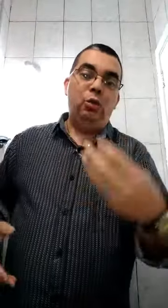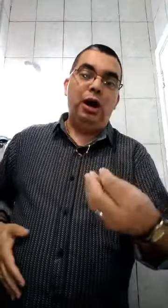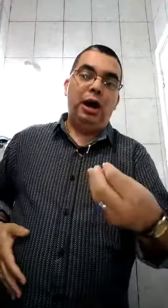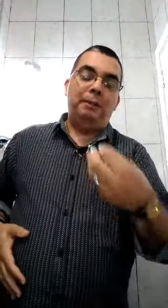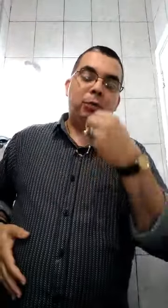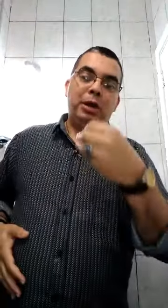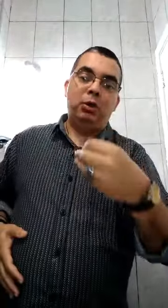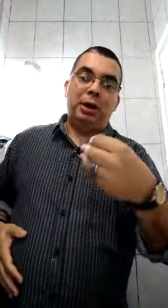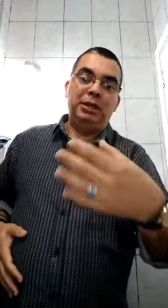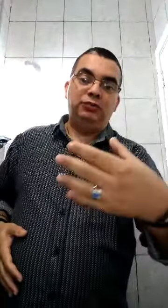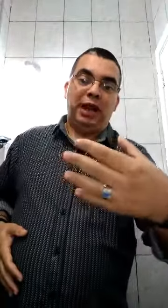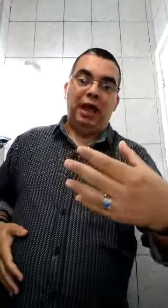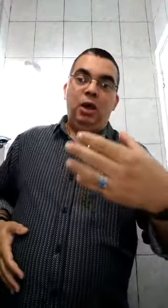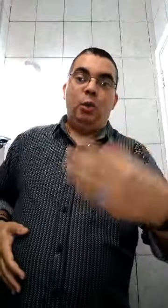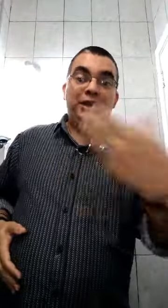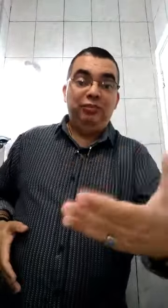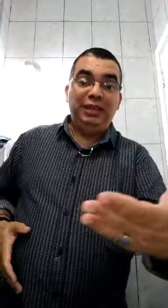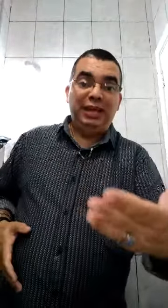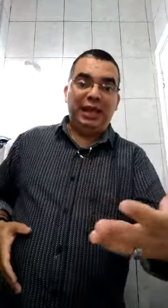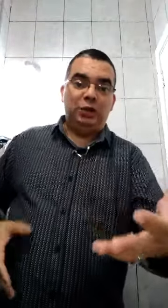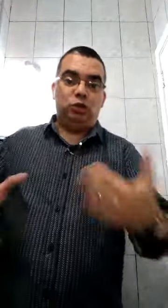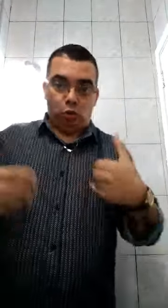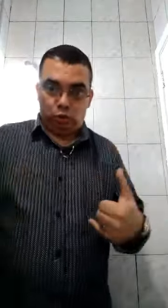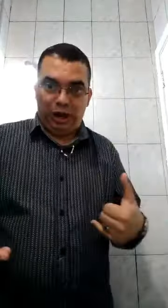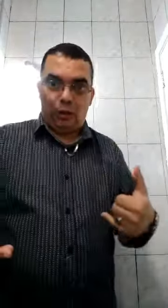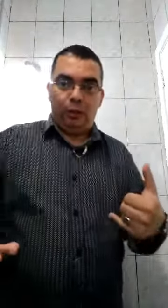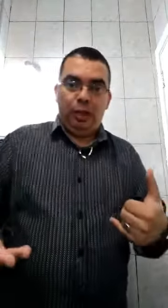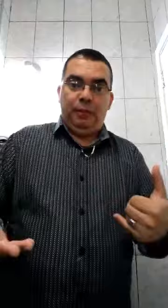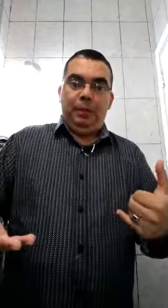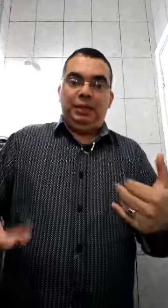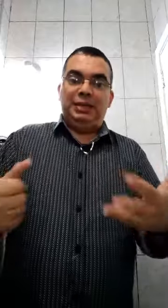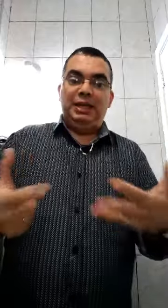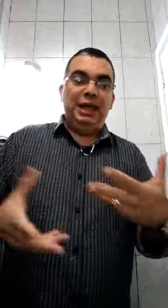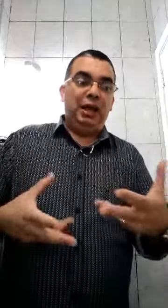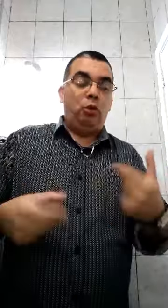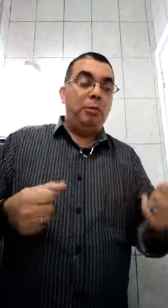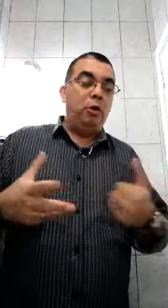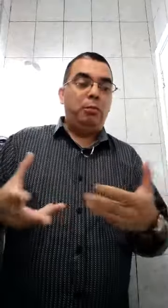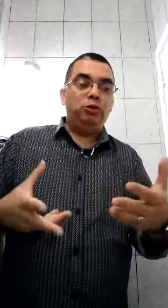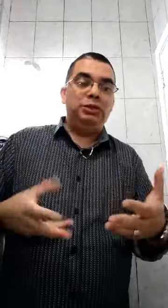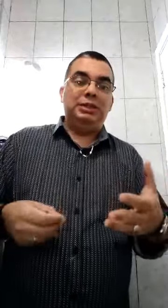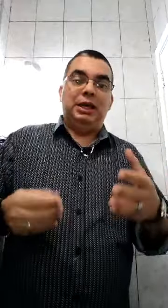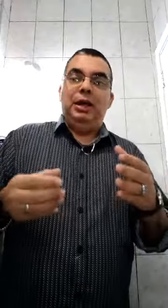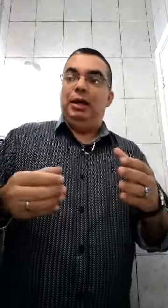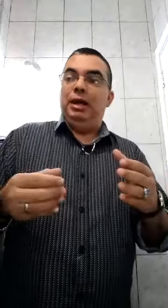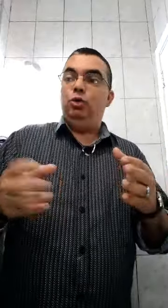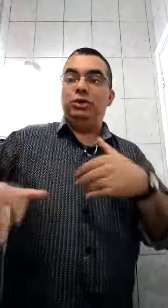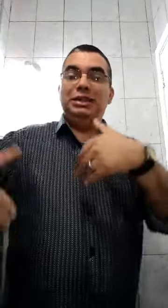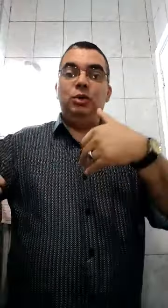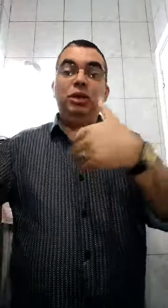uma, como é que eu acabei de falar, uma infidelidade conjugal. Seria, como é que eu posso dizer? Eu estou sendo